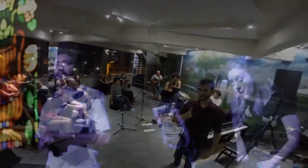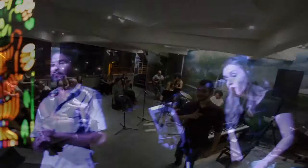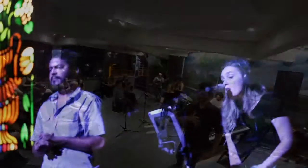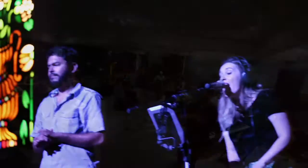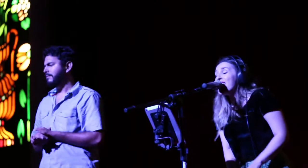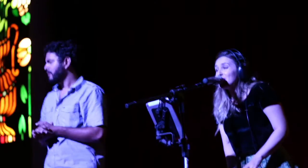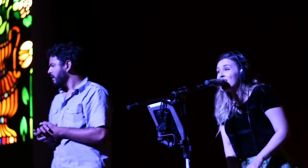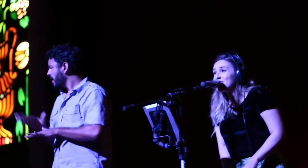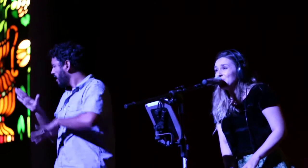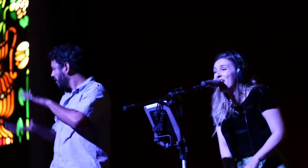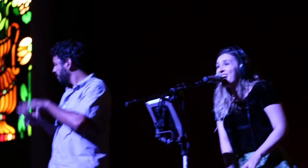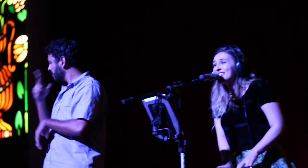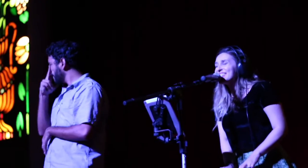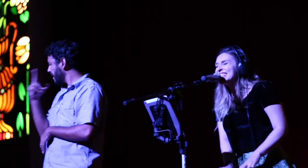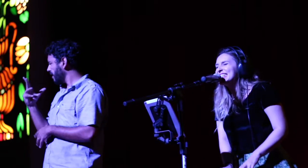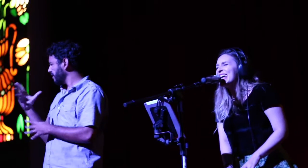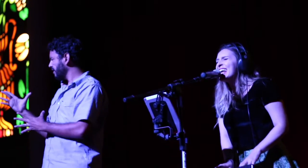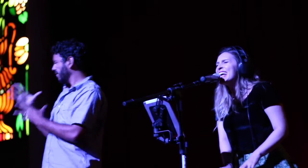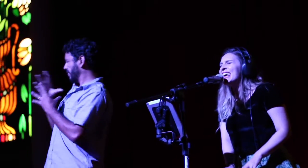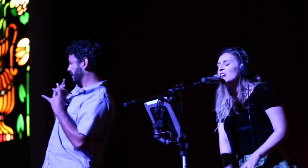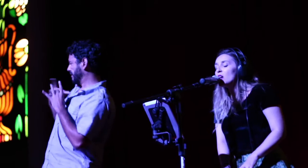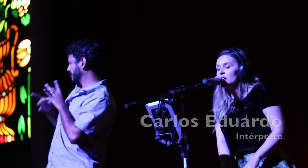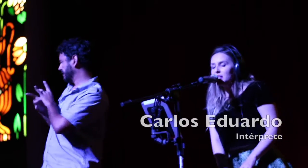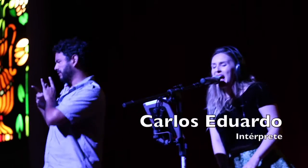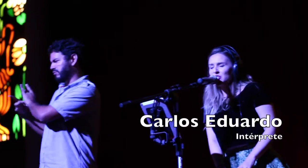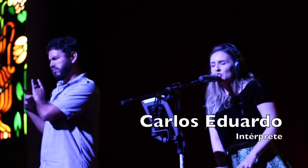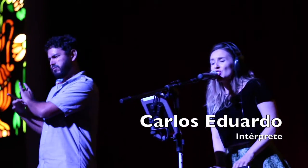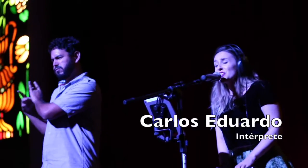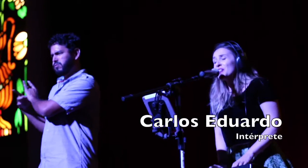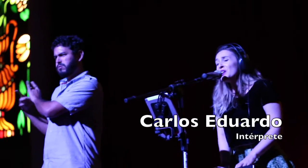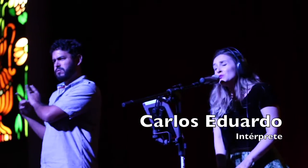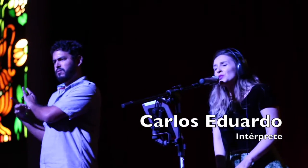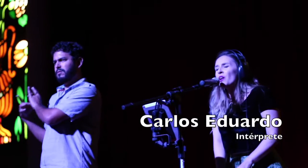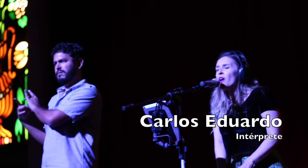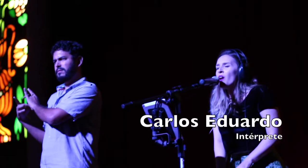Às vezes parece até que a gente deu um nó